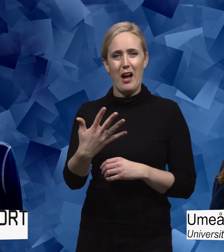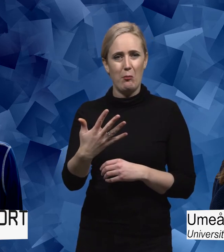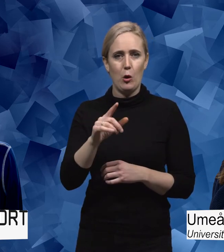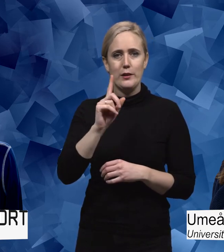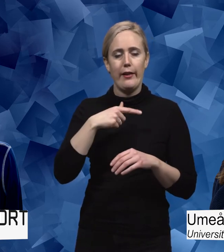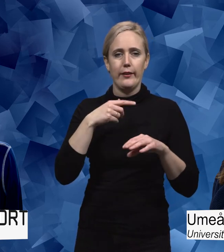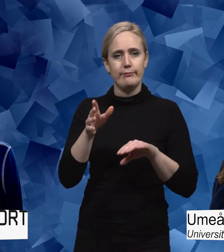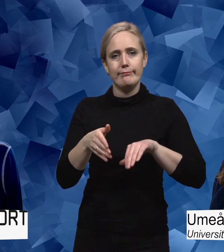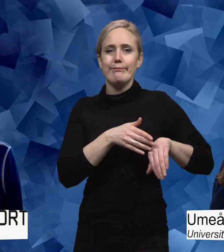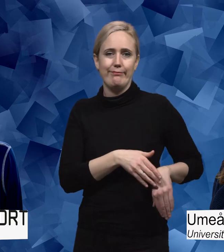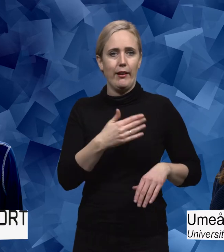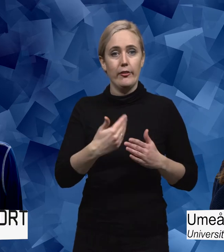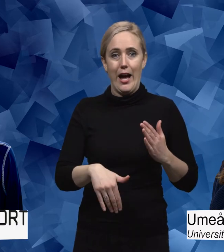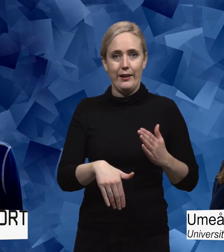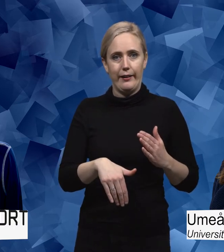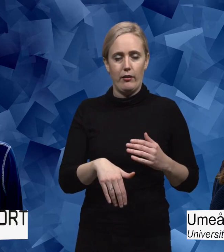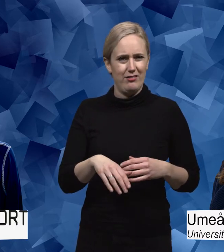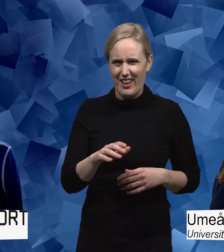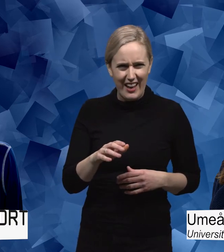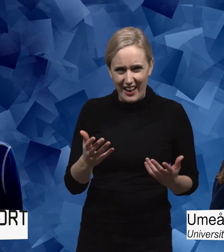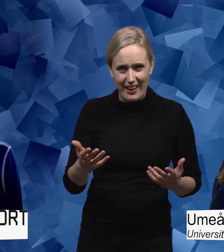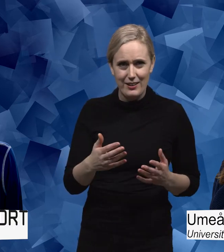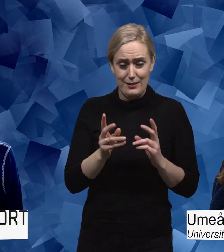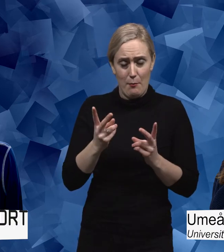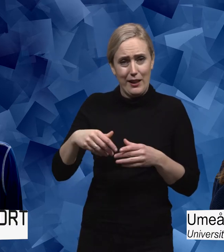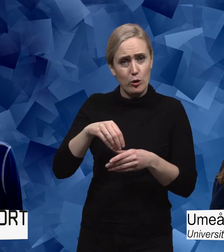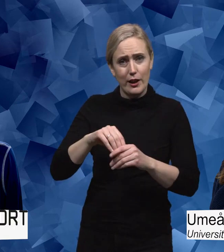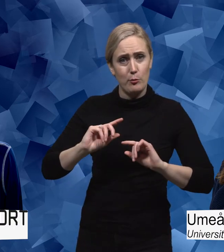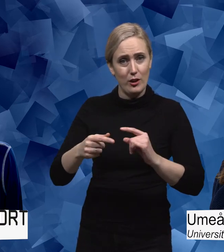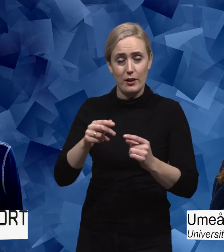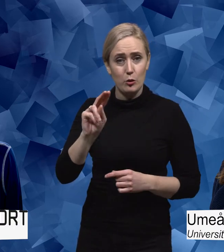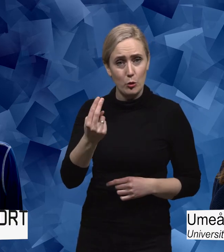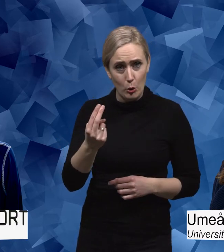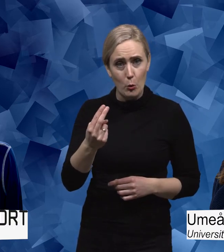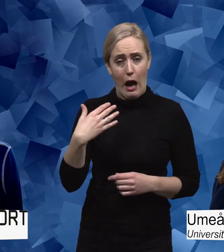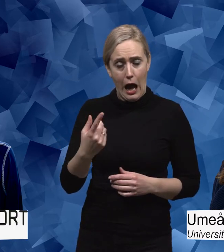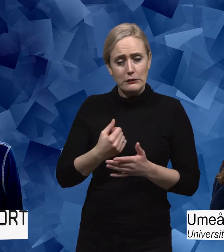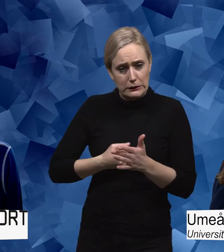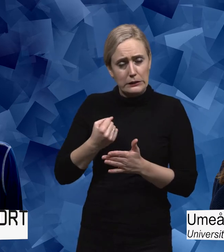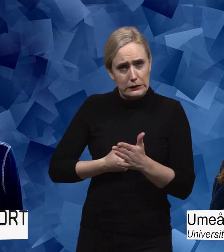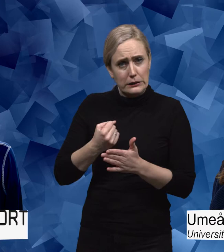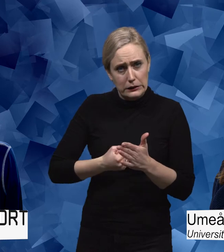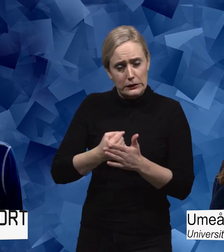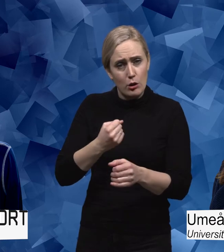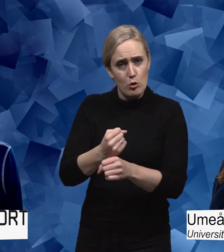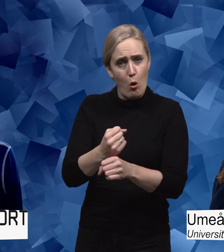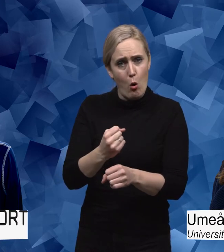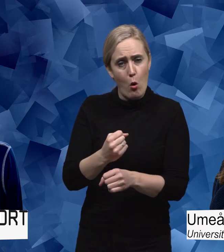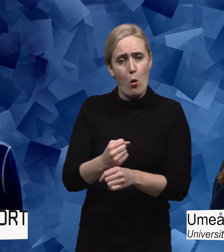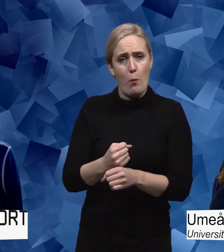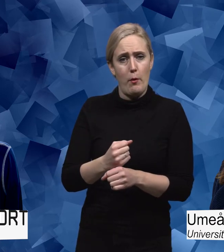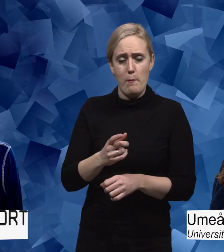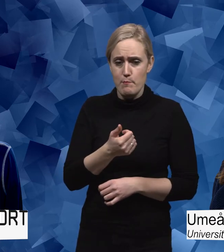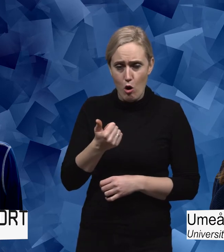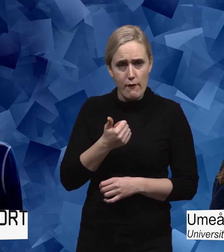sen överkastar vi den frågan över axeln och ägna oss åt något annat. Och det är samma med inkluderingsprocessen nu. Det är ett enträget arbete som måste